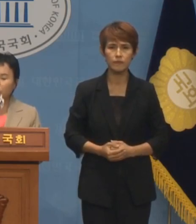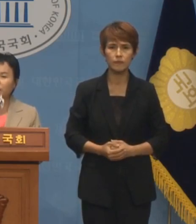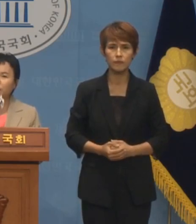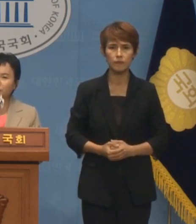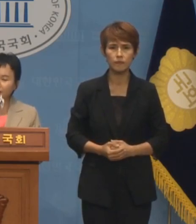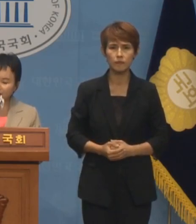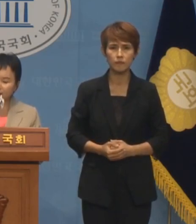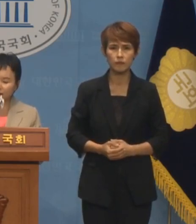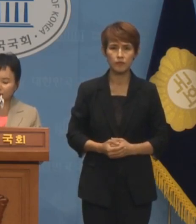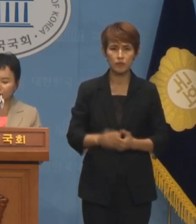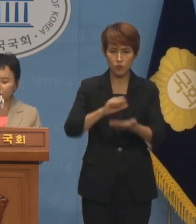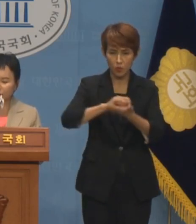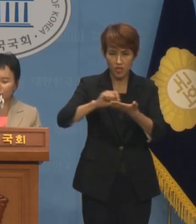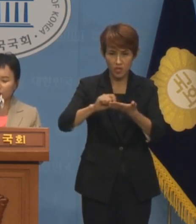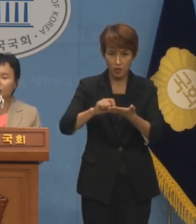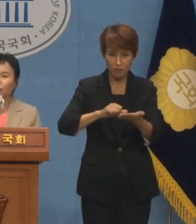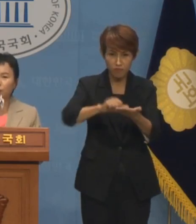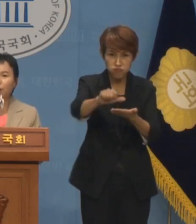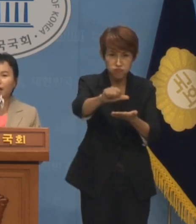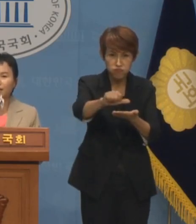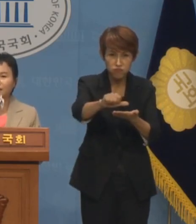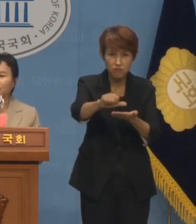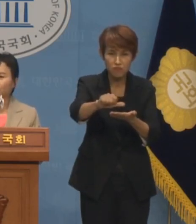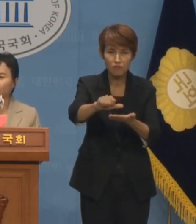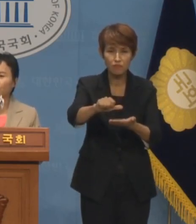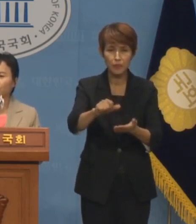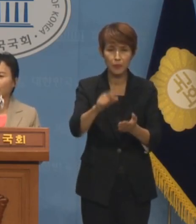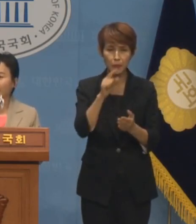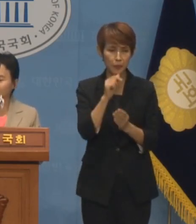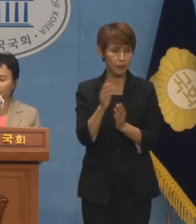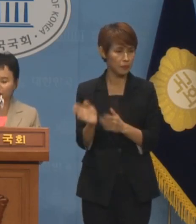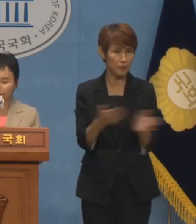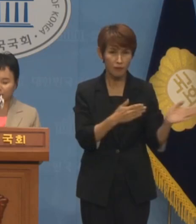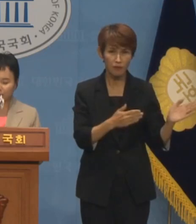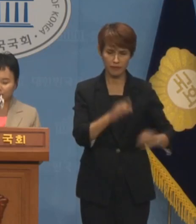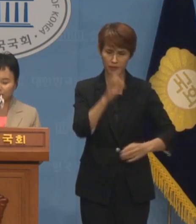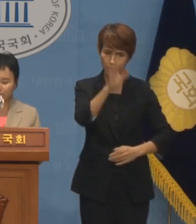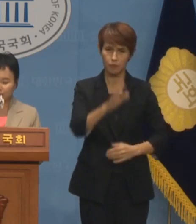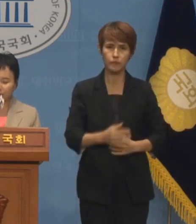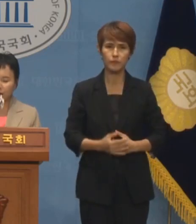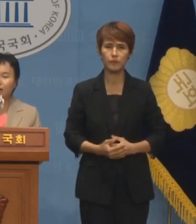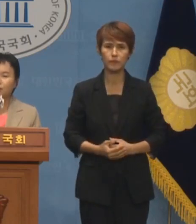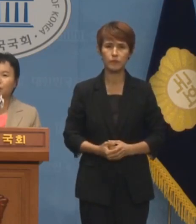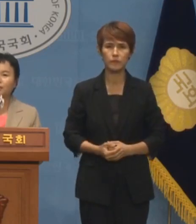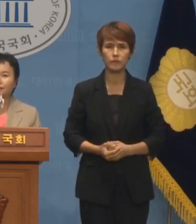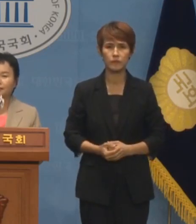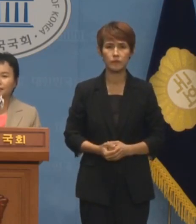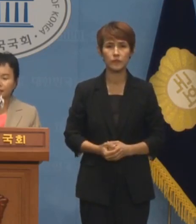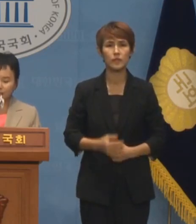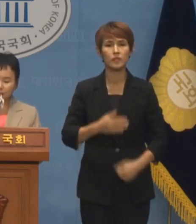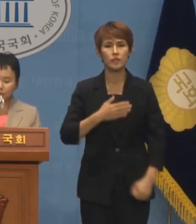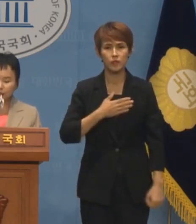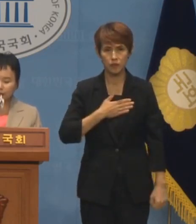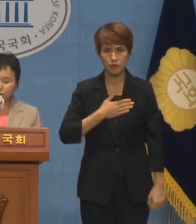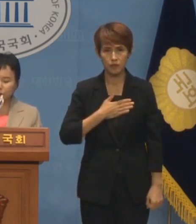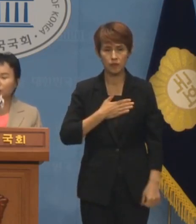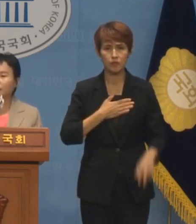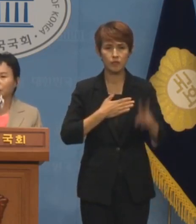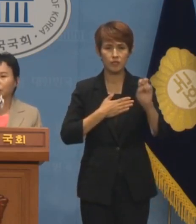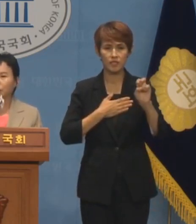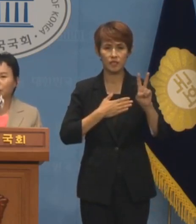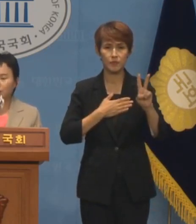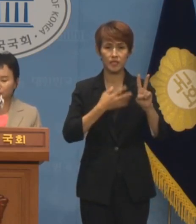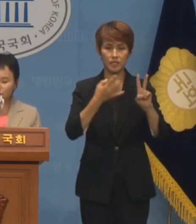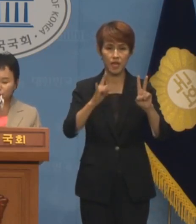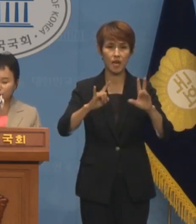속기록을 삭제한다고 넘어갈 일은 더더욱 아닙니다. 저는 22대 총선